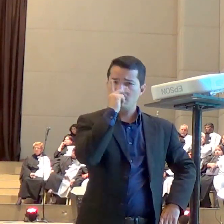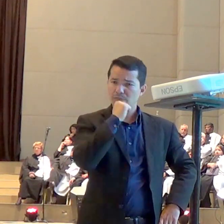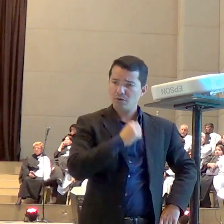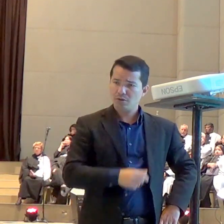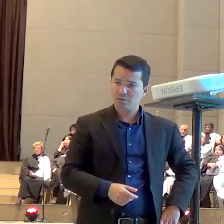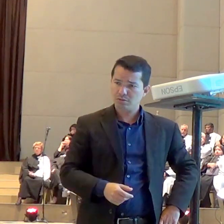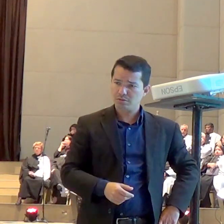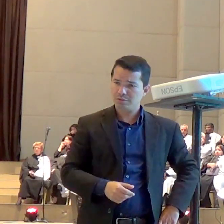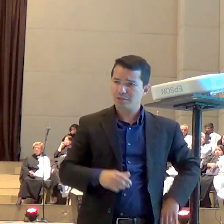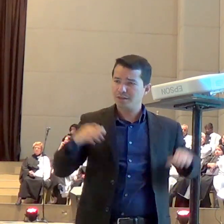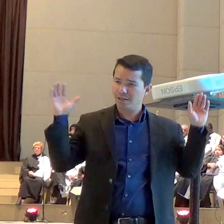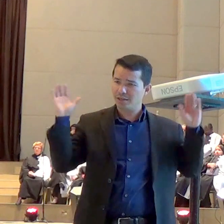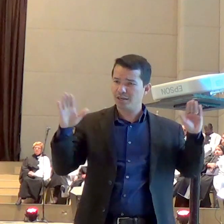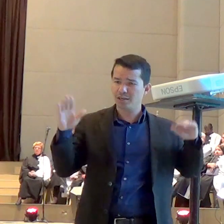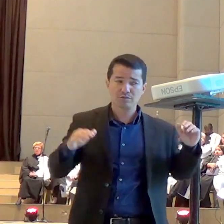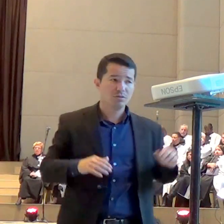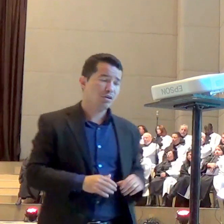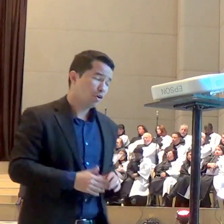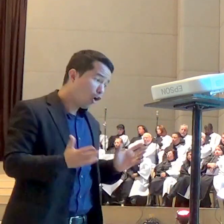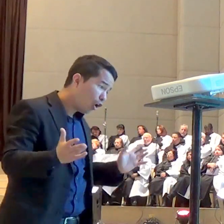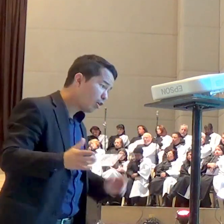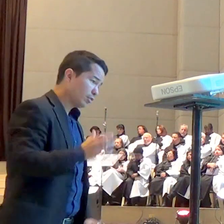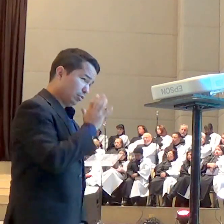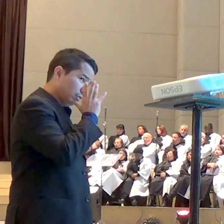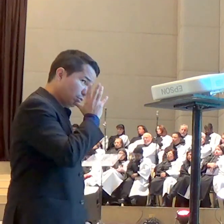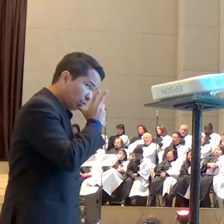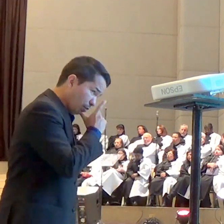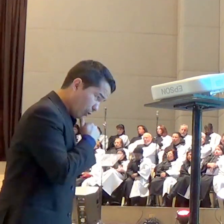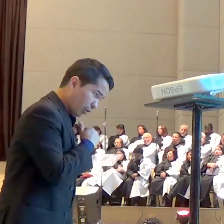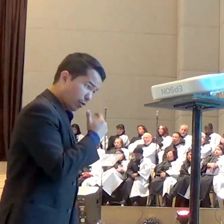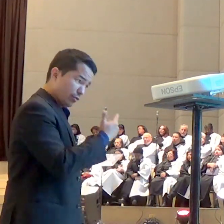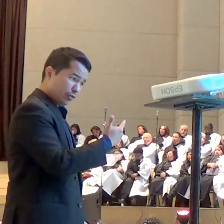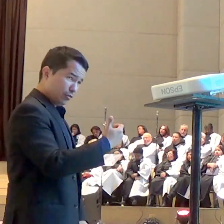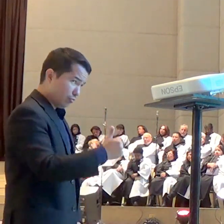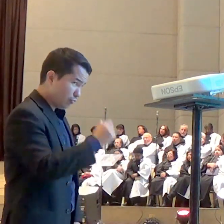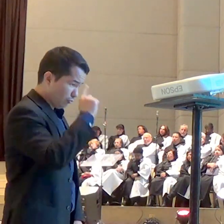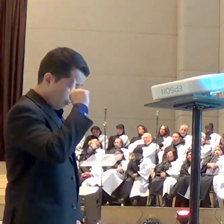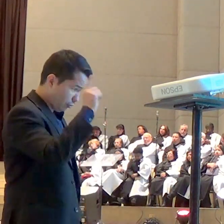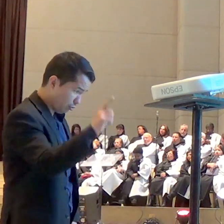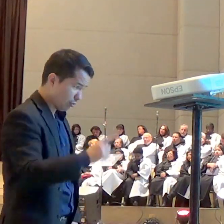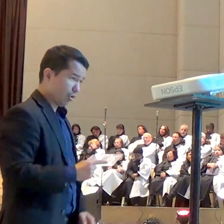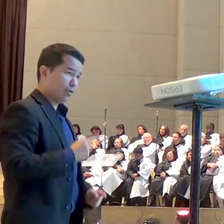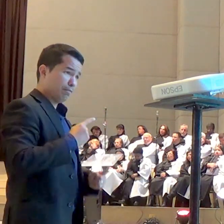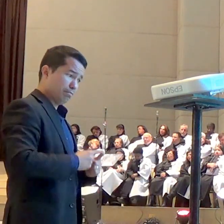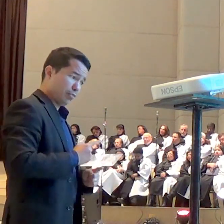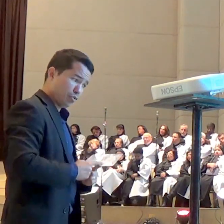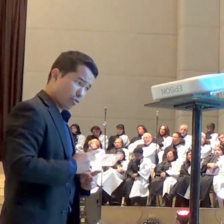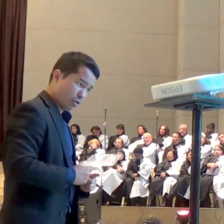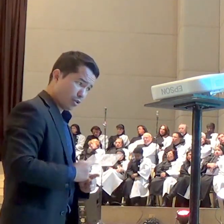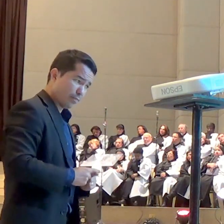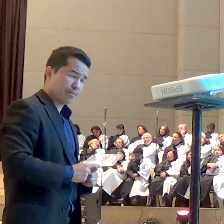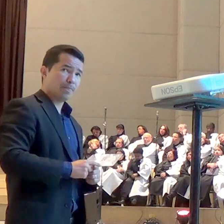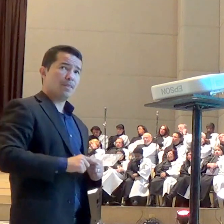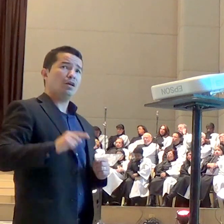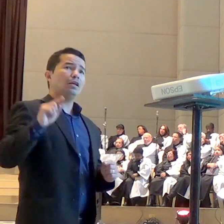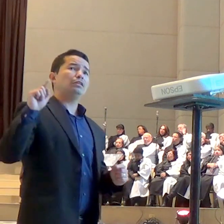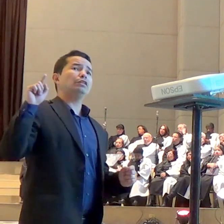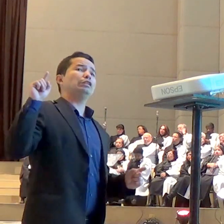o anjo diz demorou 21 dias porque o príncipe da Pérsia que era um arcanjo